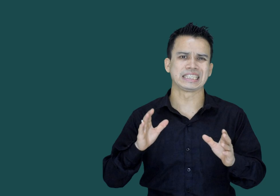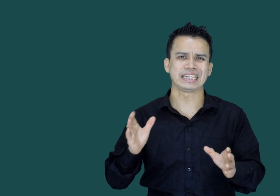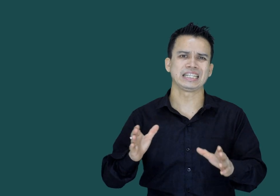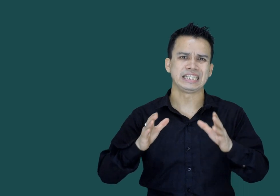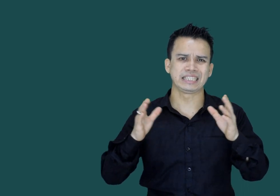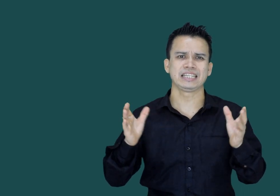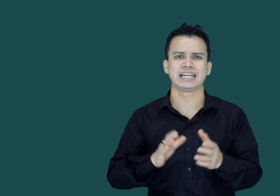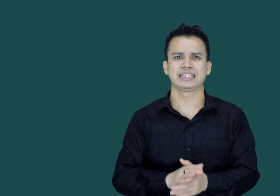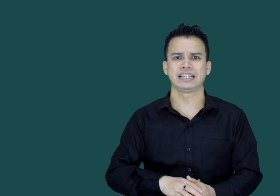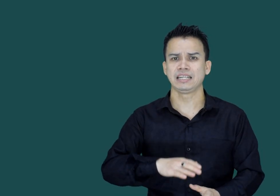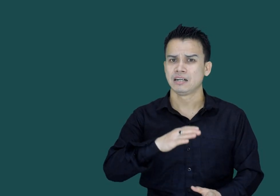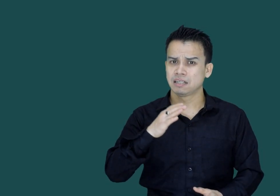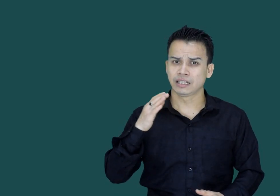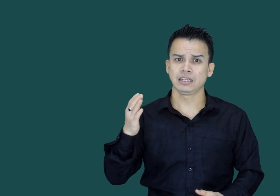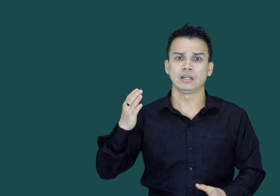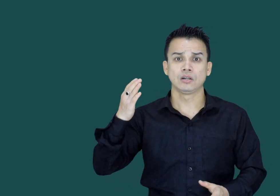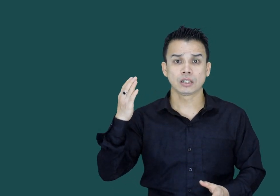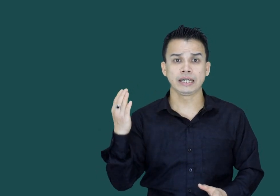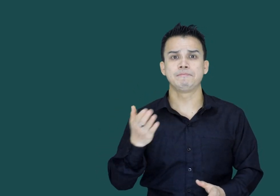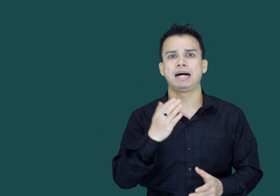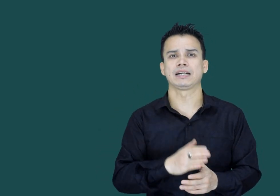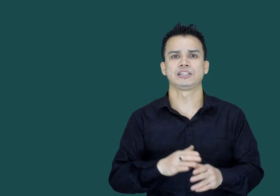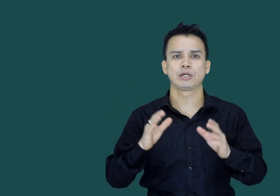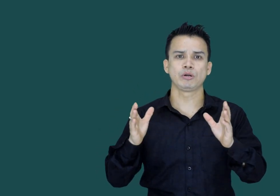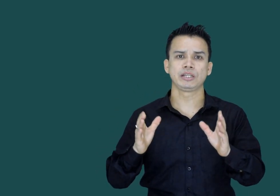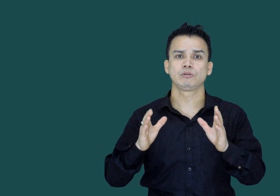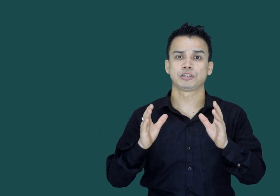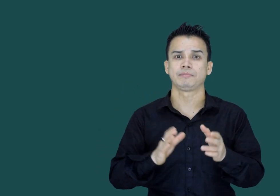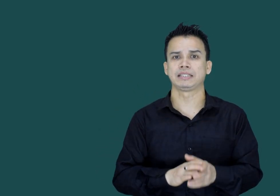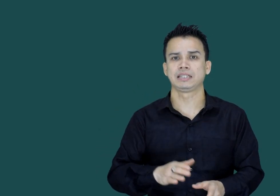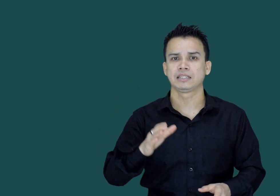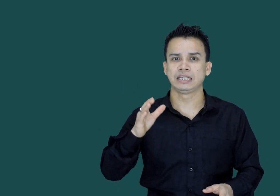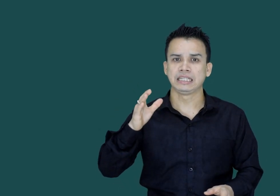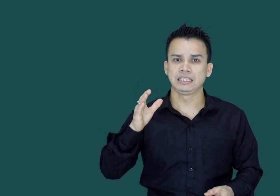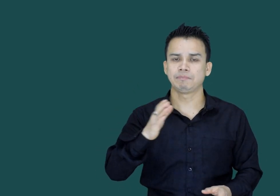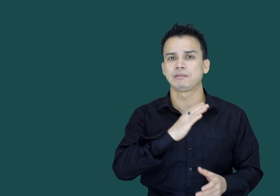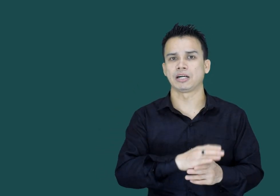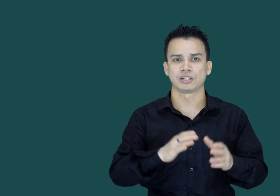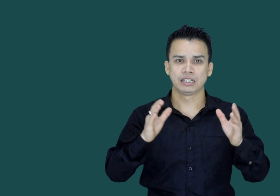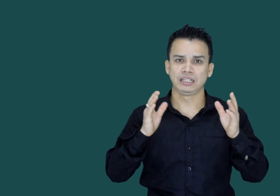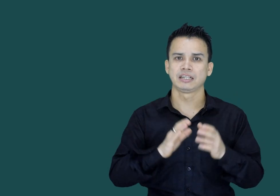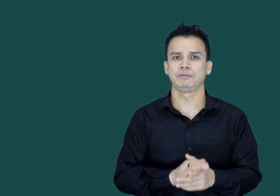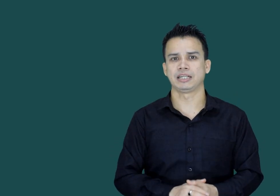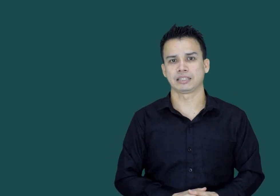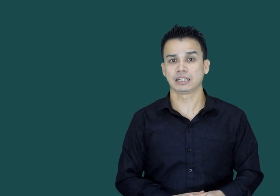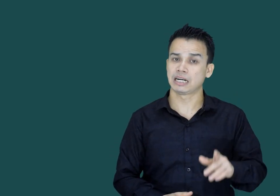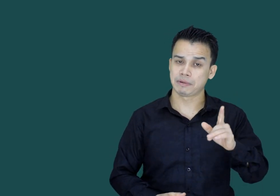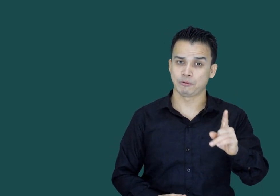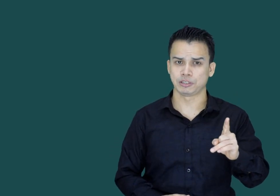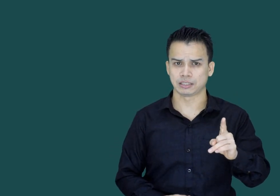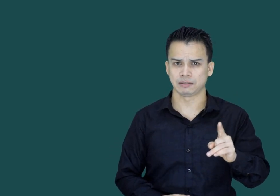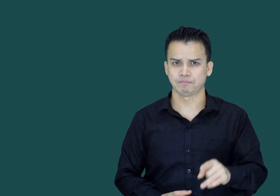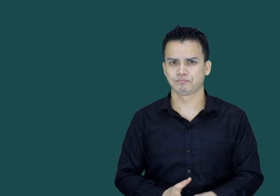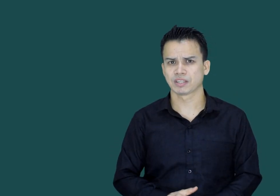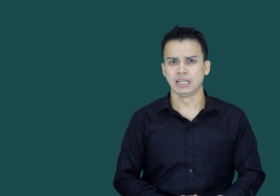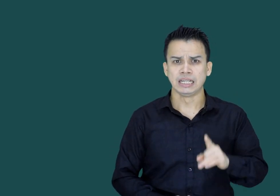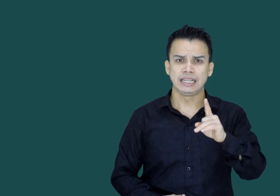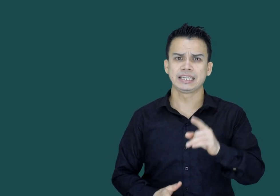ٹینلز اتنے زیادہ ہیں کہ کئی بار سیکیوریٹی کو چکمہ دے کر یہ بدماش نکل بھی جاتے ہیں کامیاب ہو جاتے ہیں لیکن